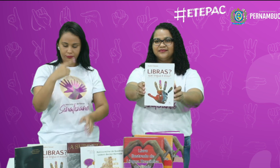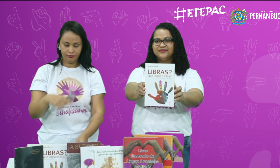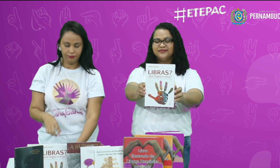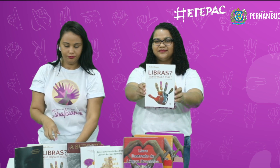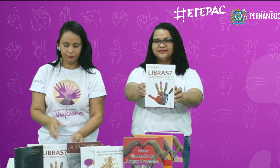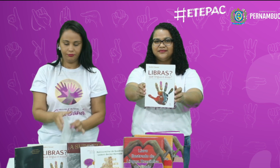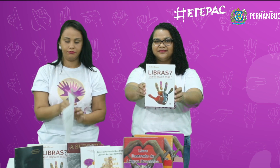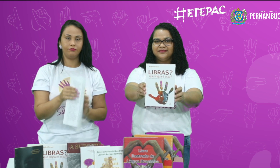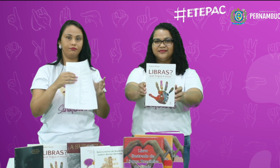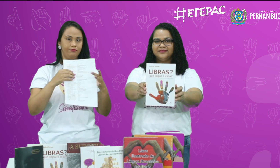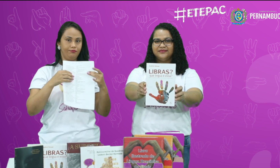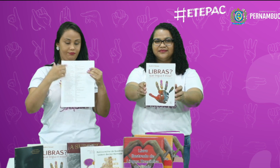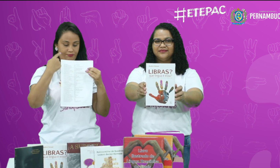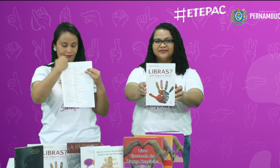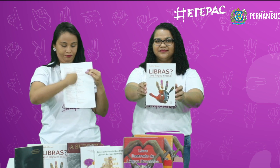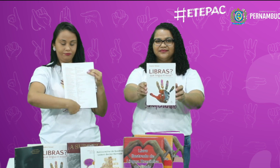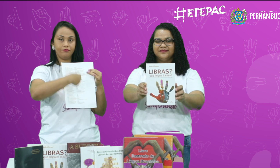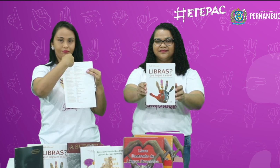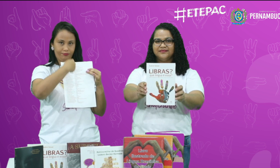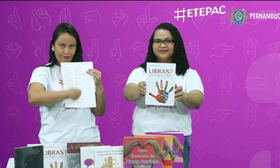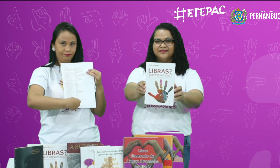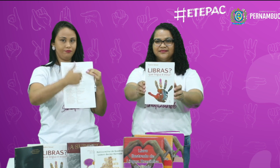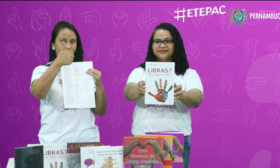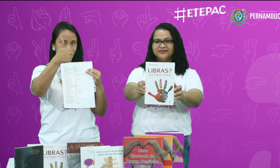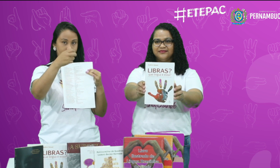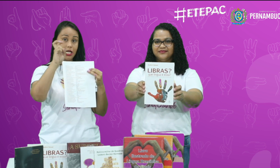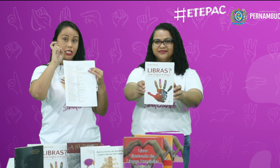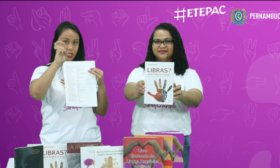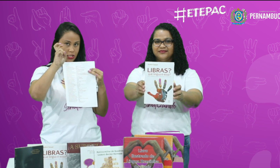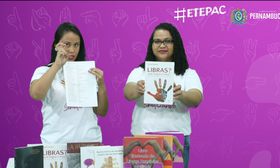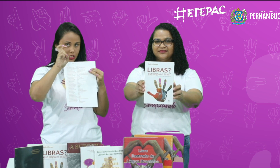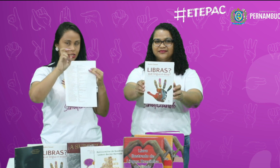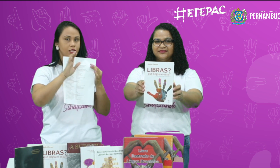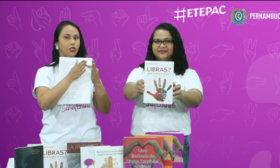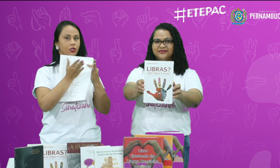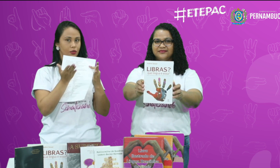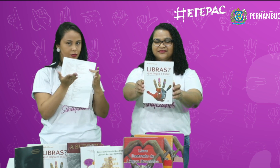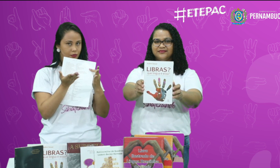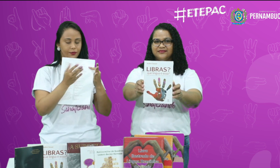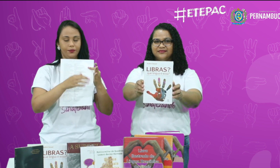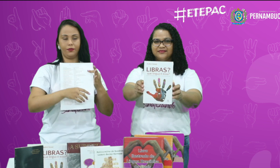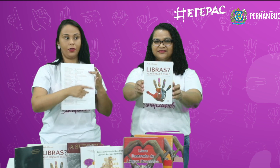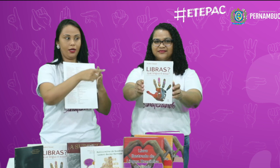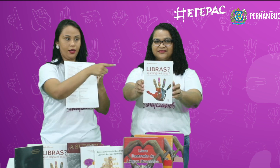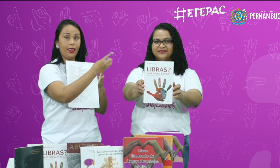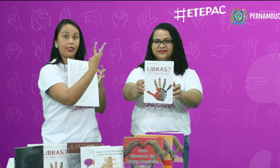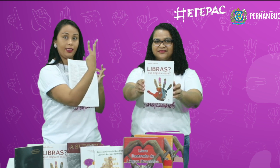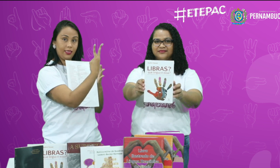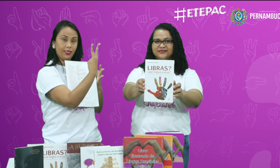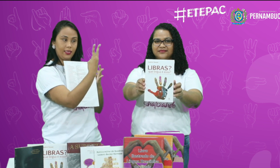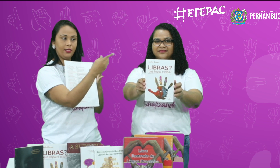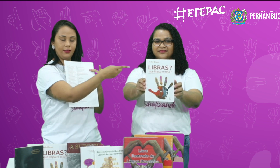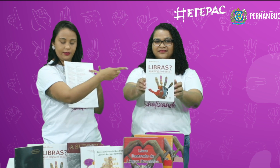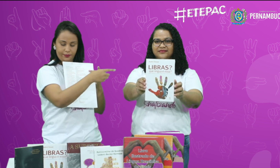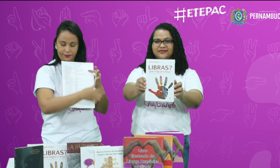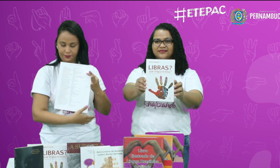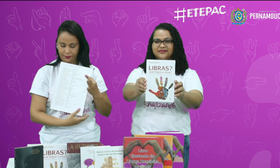da aula 1. Vamos sortear agora. Serão cinco livros. São três